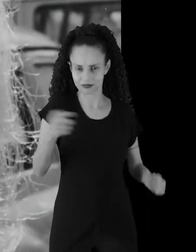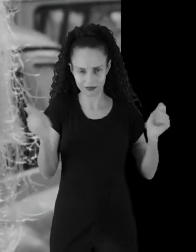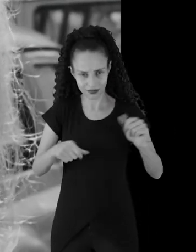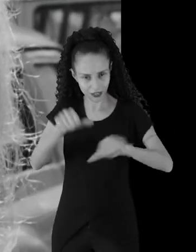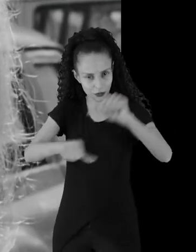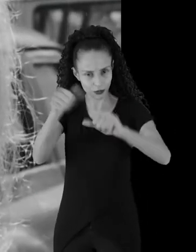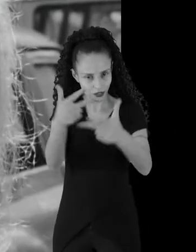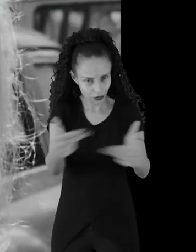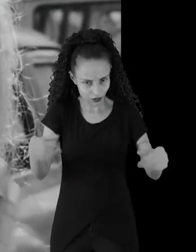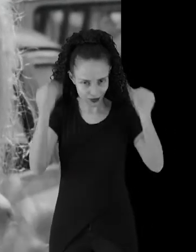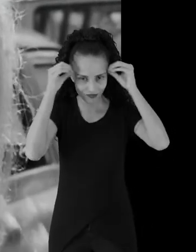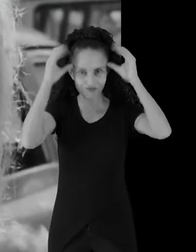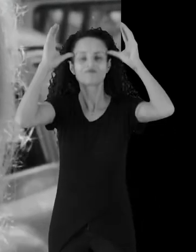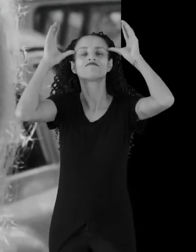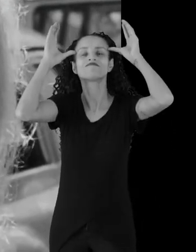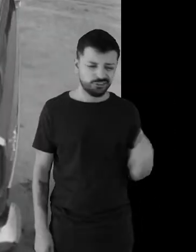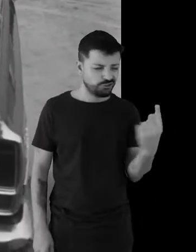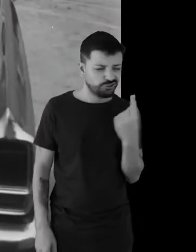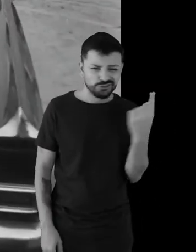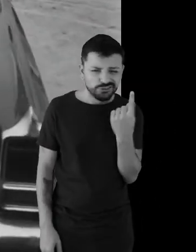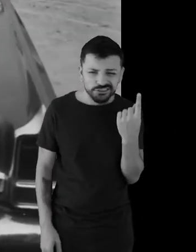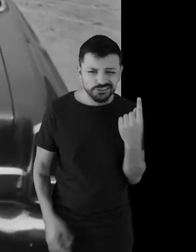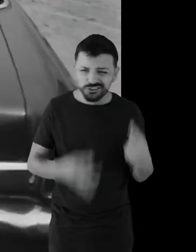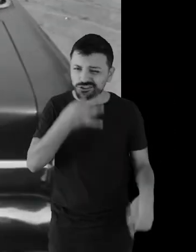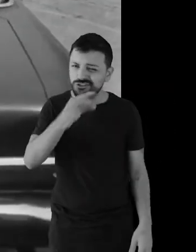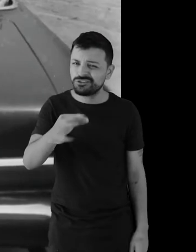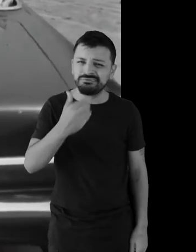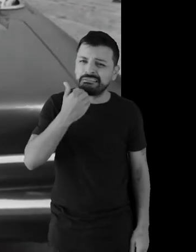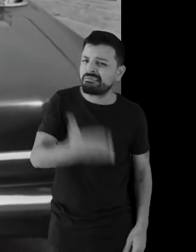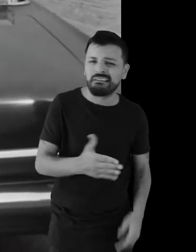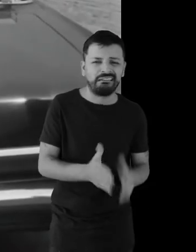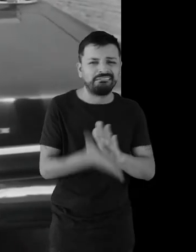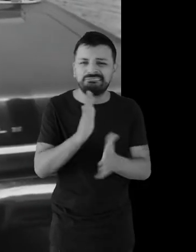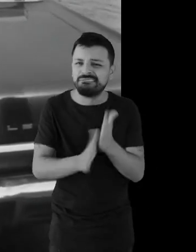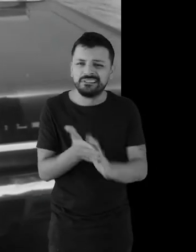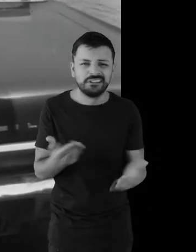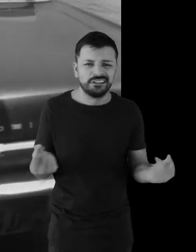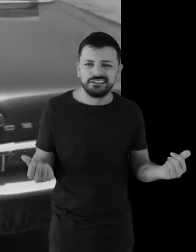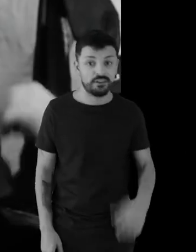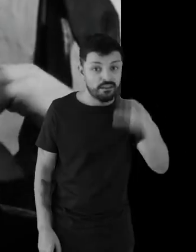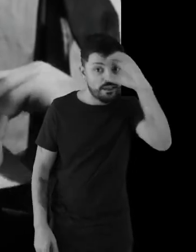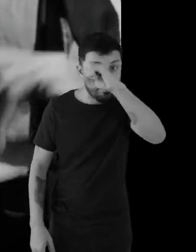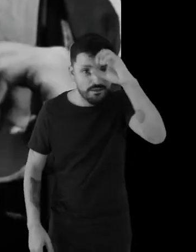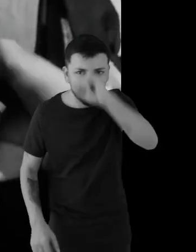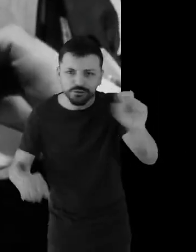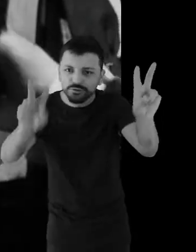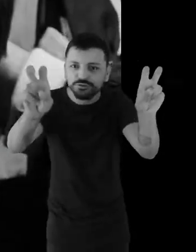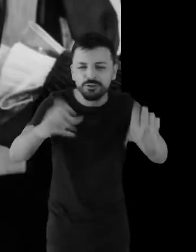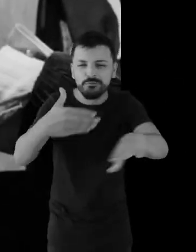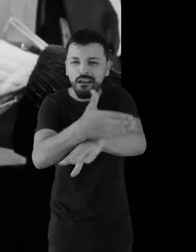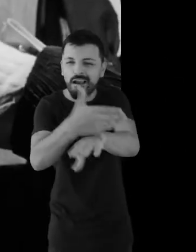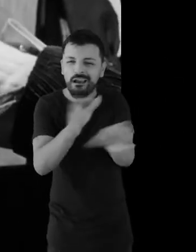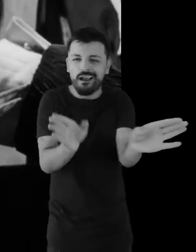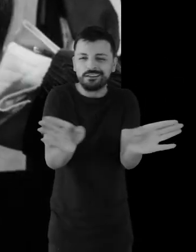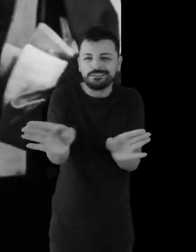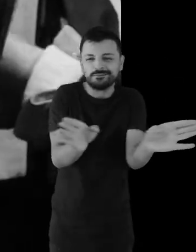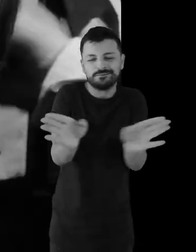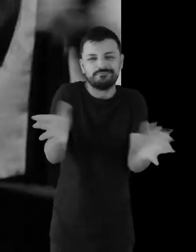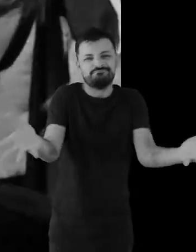pode mudar as coisas com conhecimento. Sozinho é ridículo, a gente não pode fazer nada. Aprenda sobre acessibilidade com um